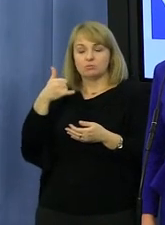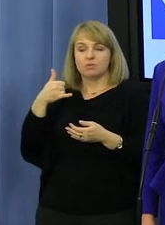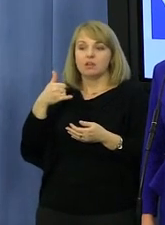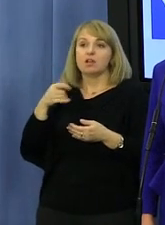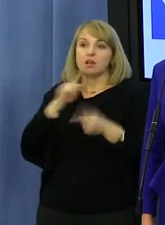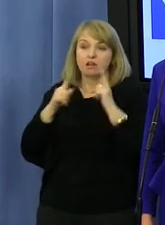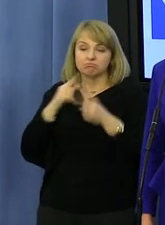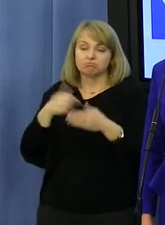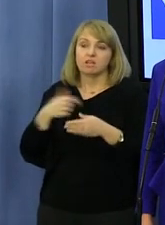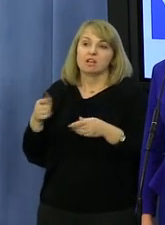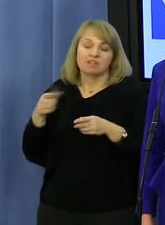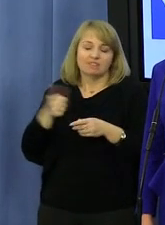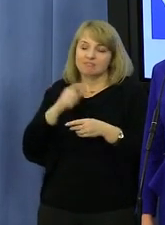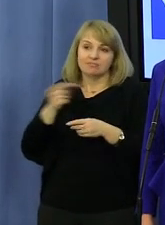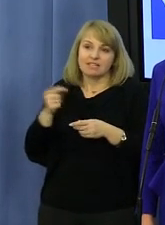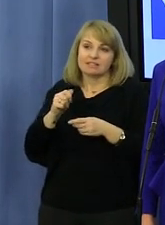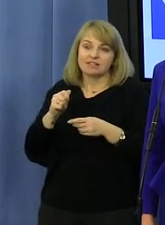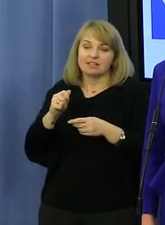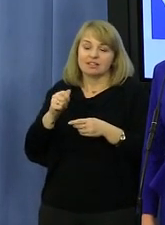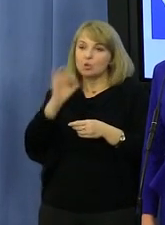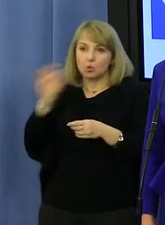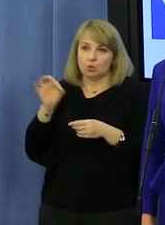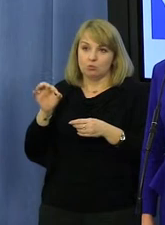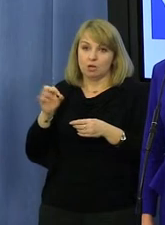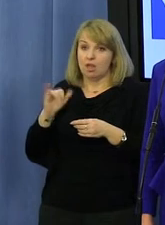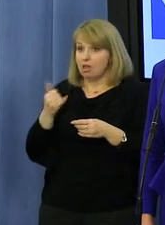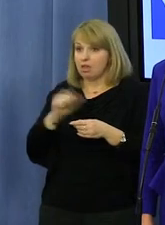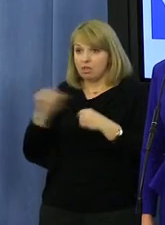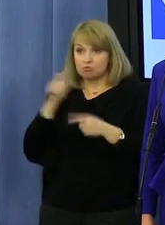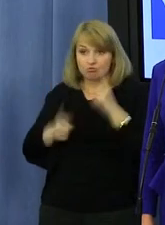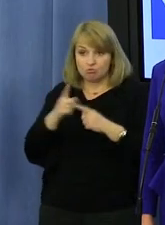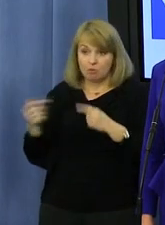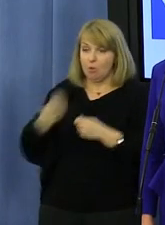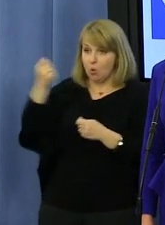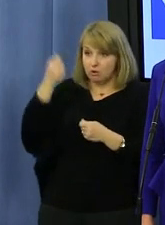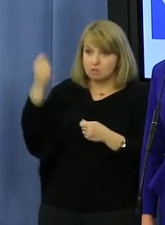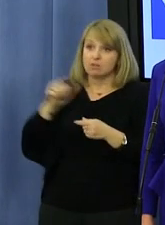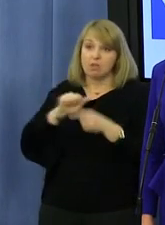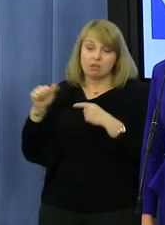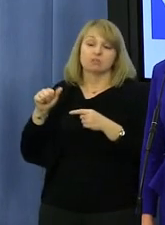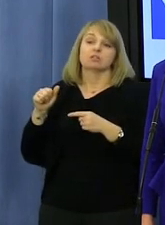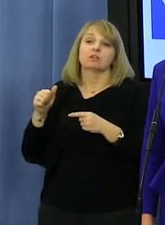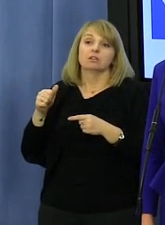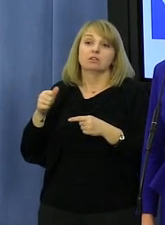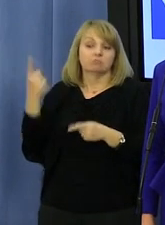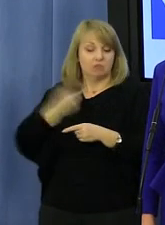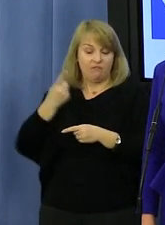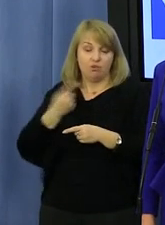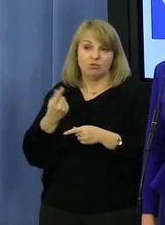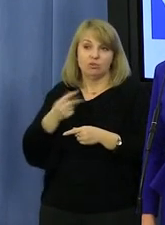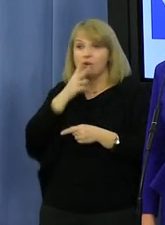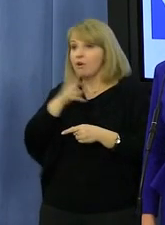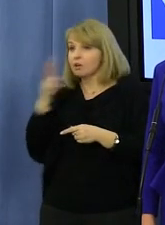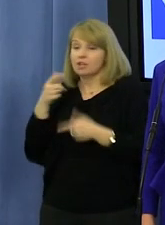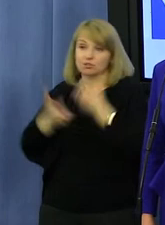doskonale wie, wszyscy rozmawiamy przez telefon. Oczywiście przekraczanie o 30 kilometrów prędkości jest naganne. Jak pan doskonale wie, wszyscy przekraczamy